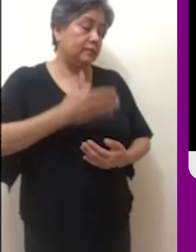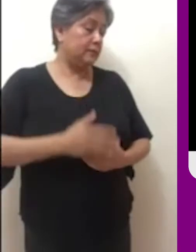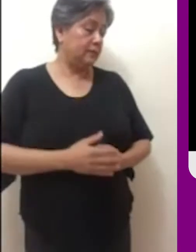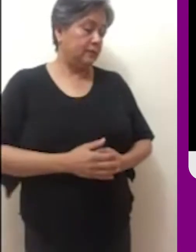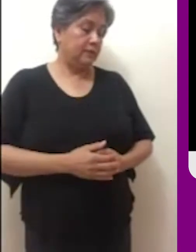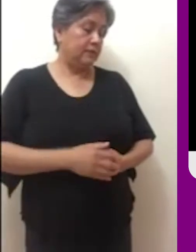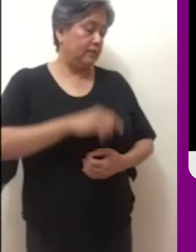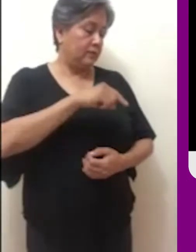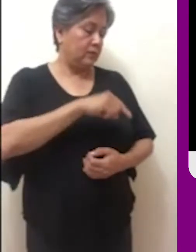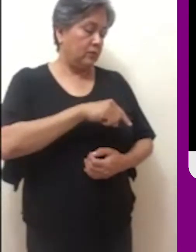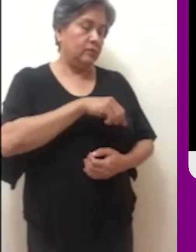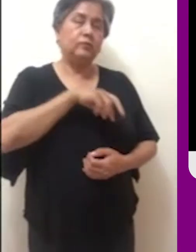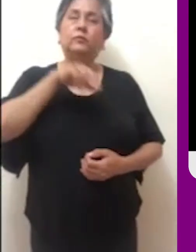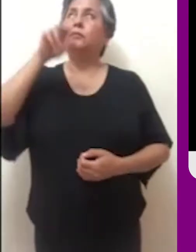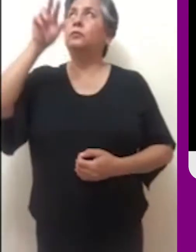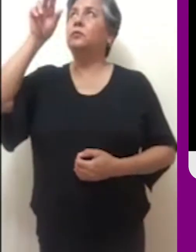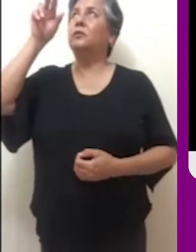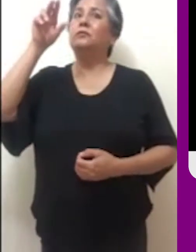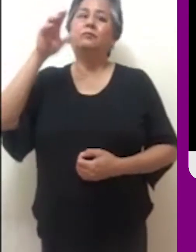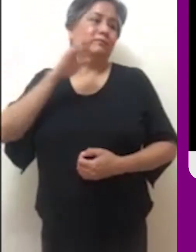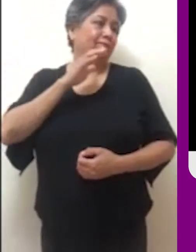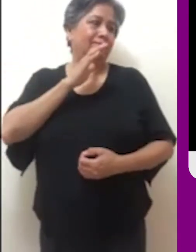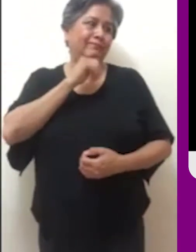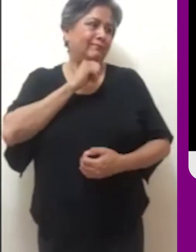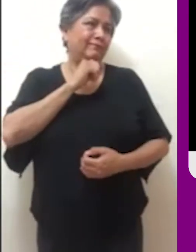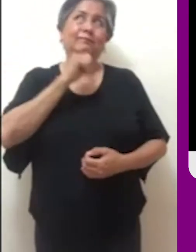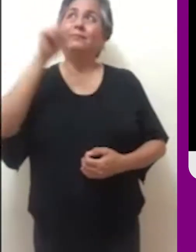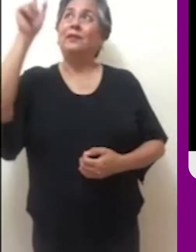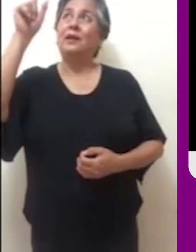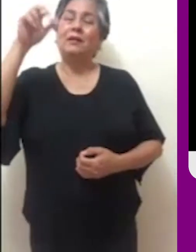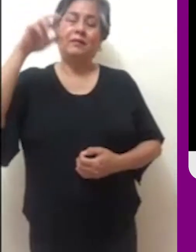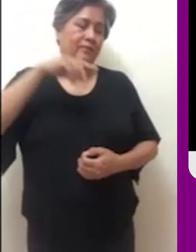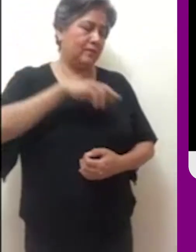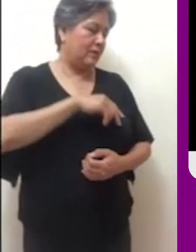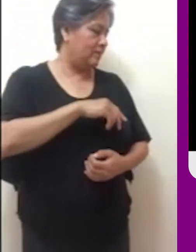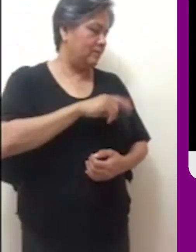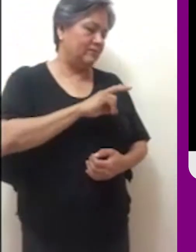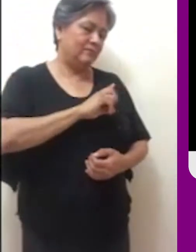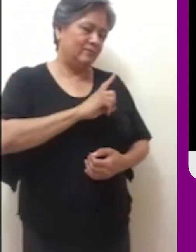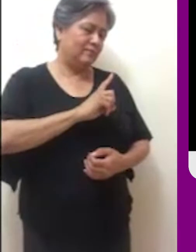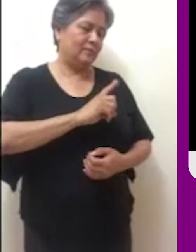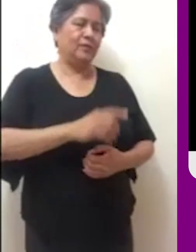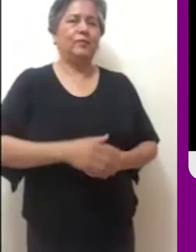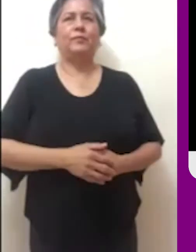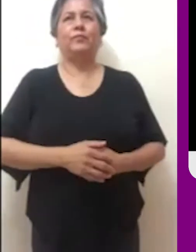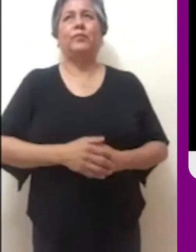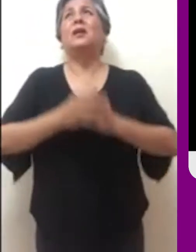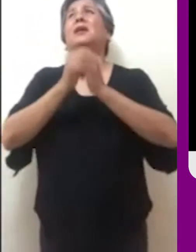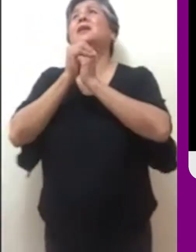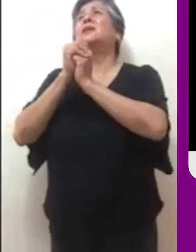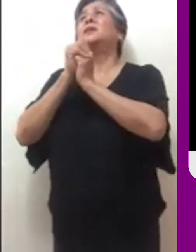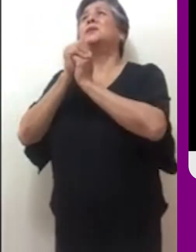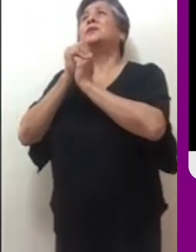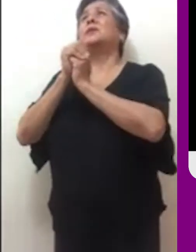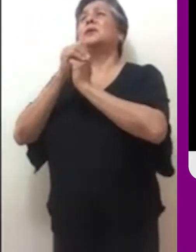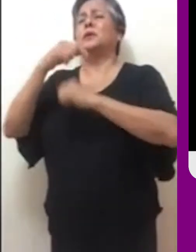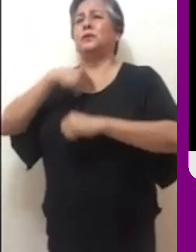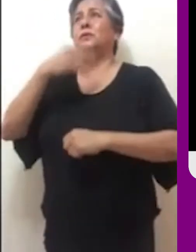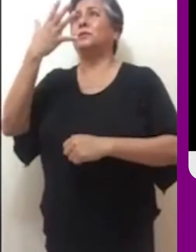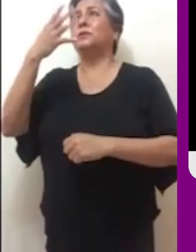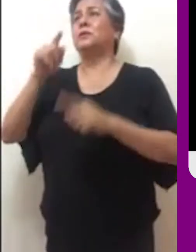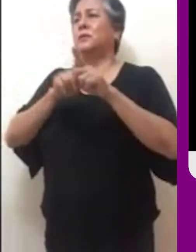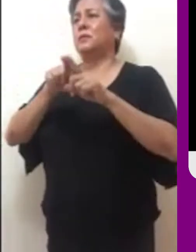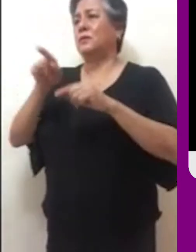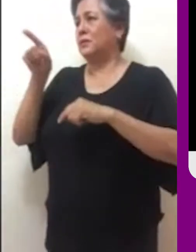puede cruzar ni hacia allá ni hacia acá. El rico insistió, Te ruego entonces, Padre Abraham, que mandes a Lázaro a mi